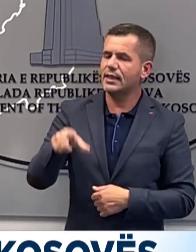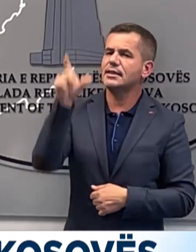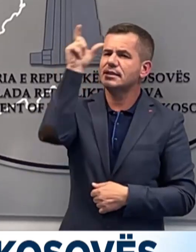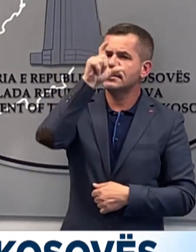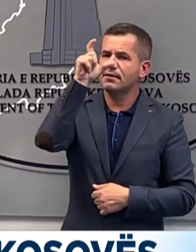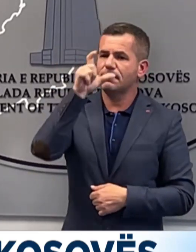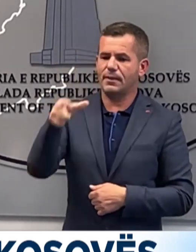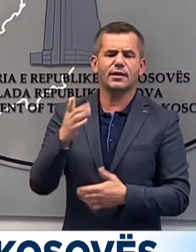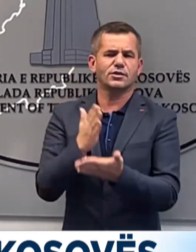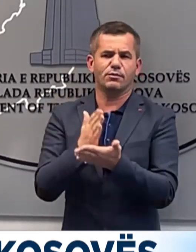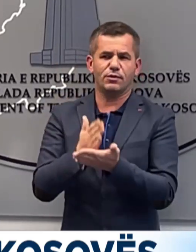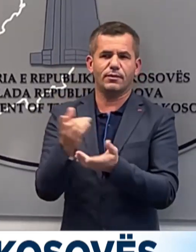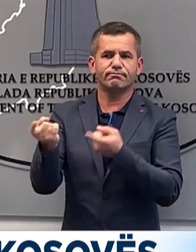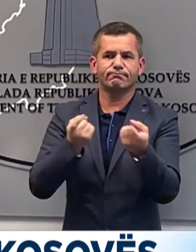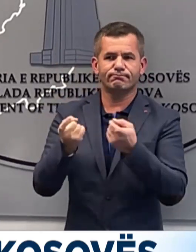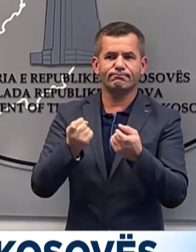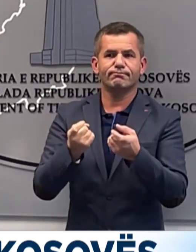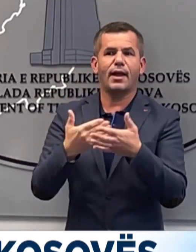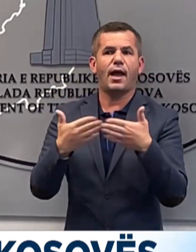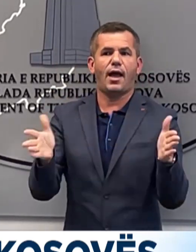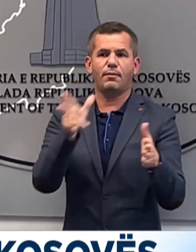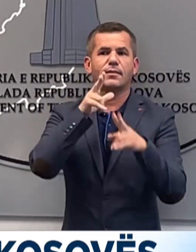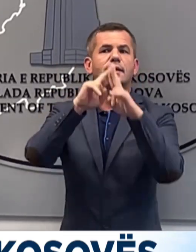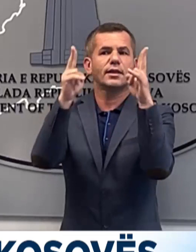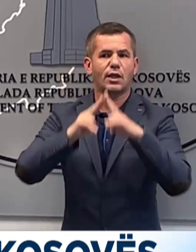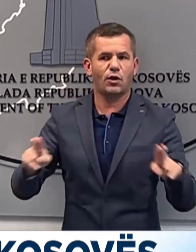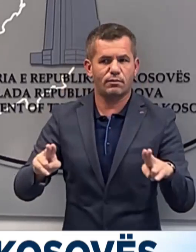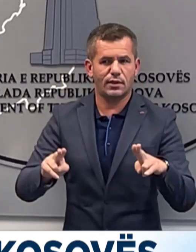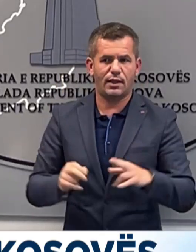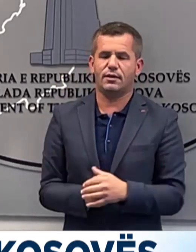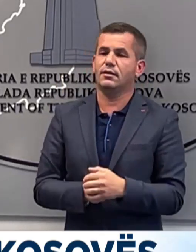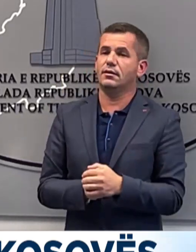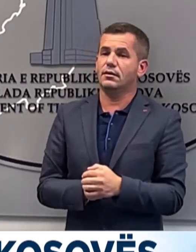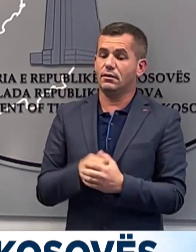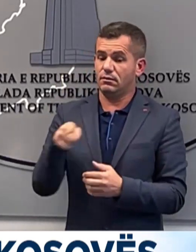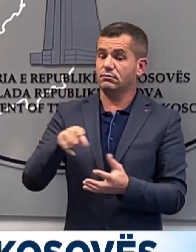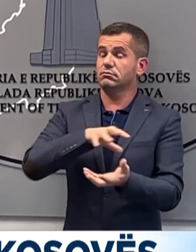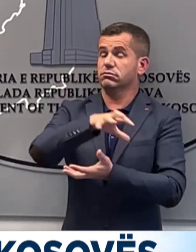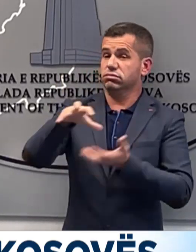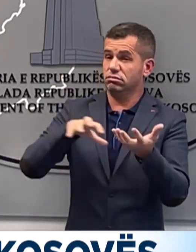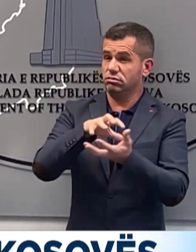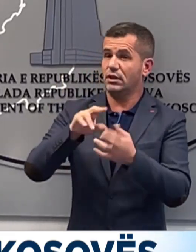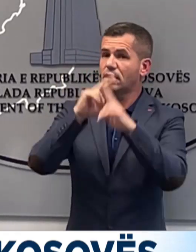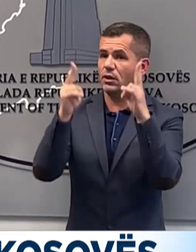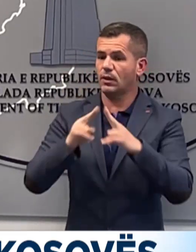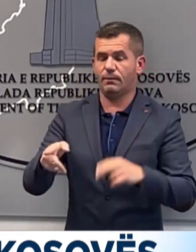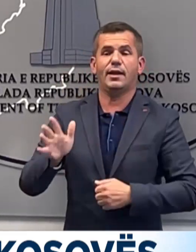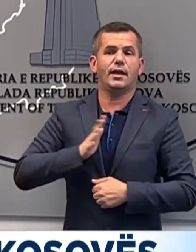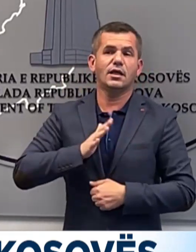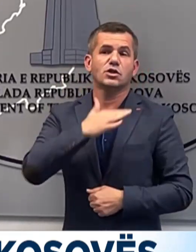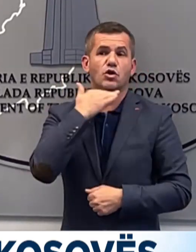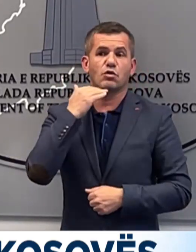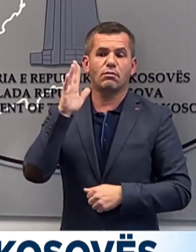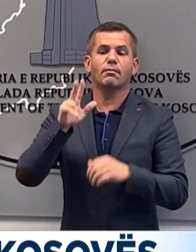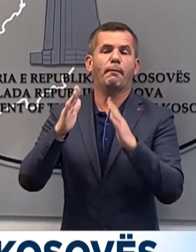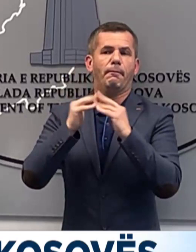provokon konflikt serios në nërgëmtar. Konflikt kërë i të cili rëzikon të martë për masa dhe